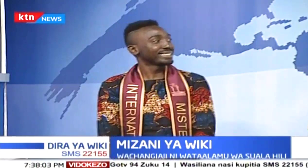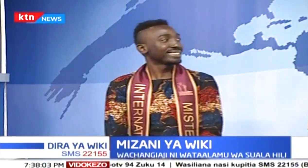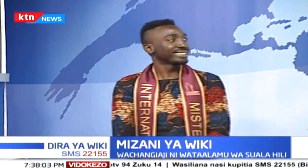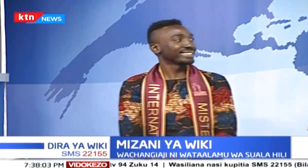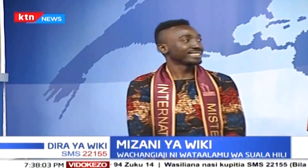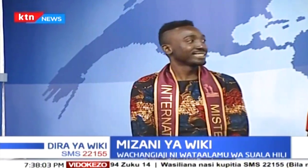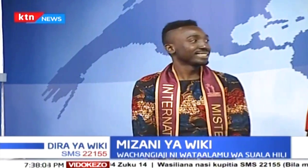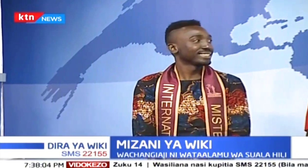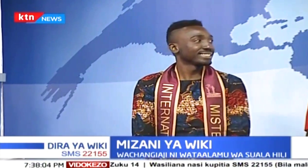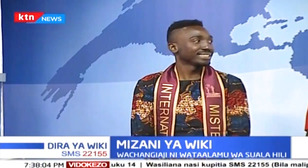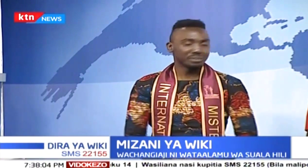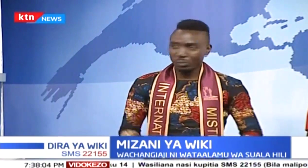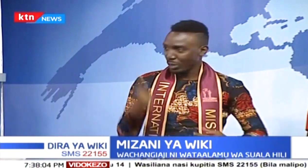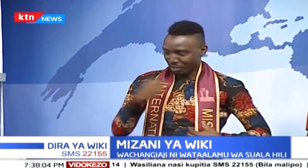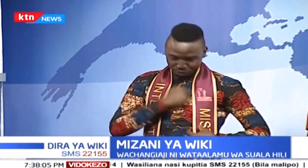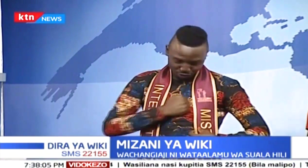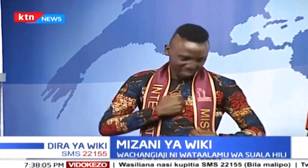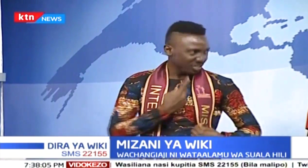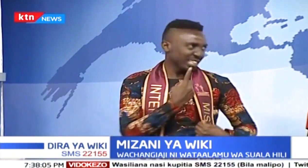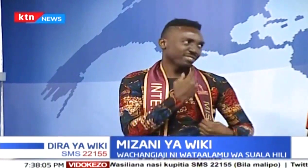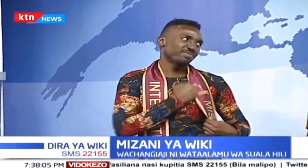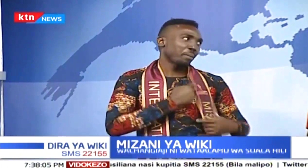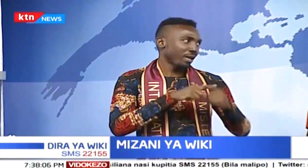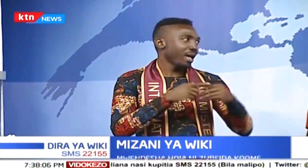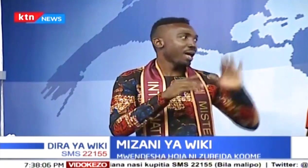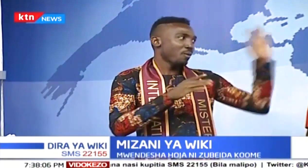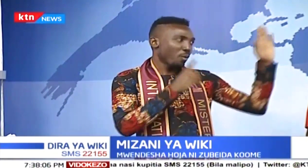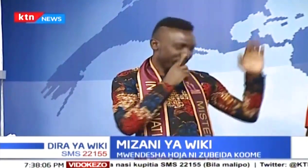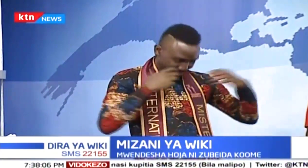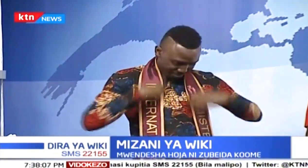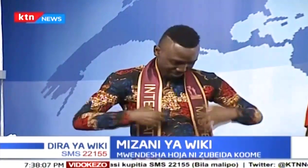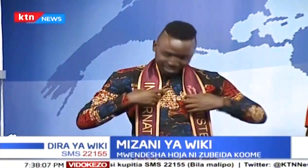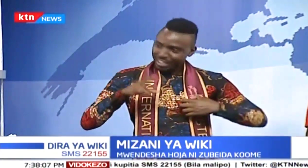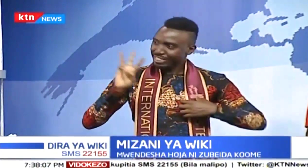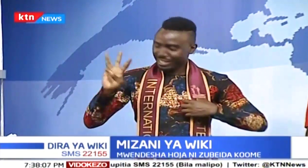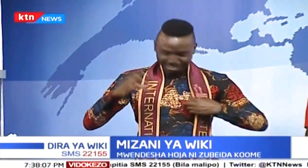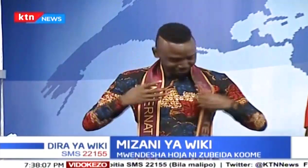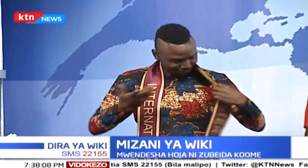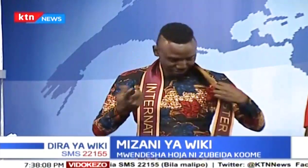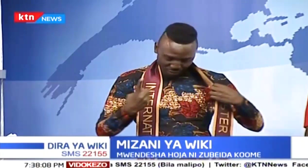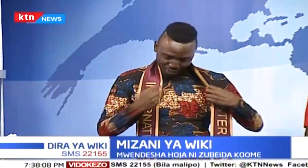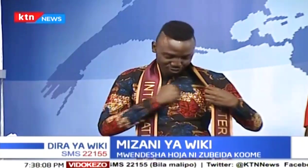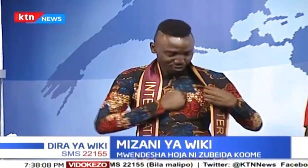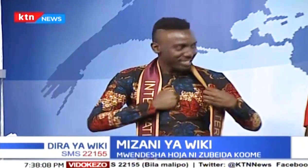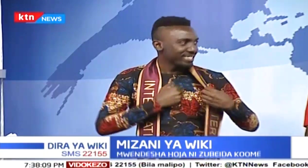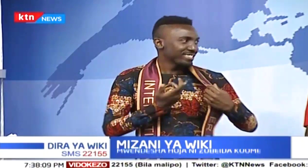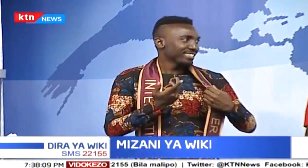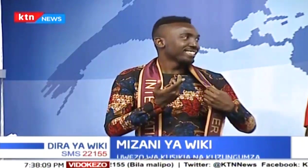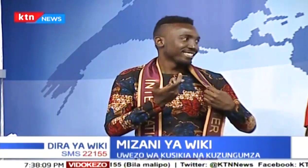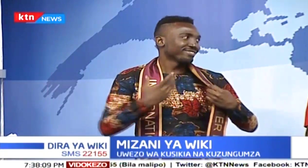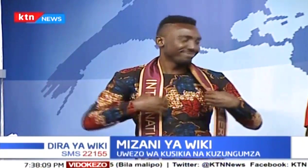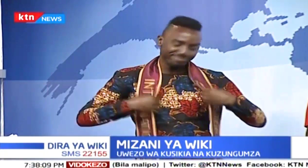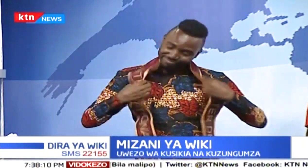Amerikani. Tufauti, utofauti, vitengo, utofauti, utofauti. Kwa sasa nimevaa moja tu.